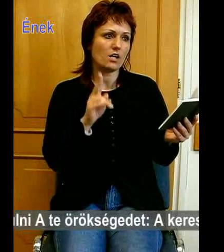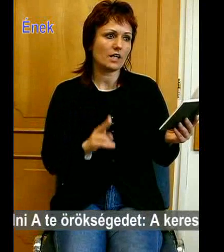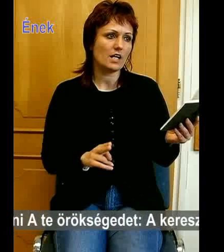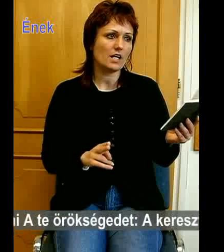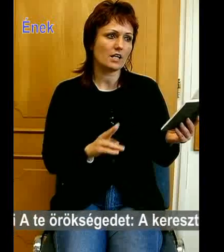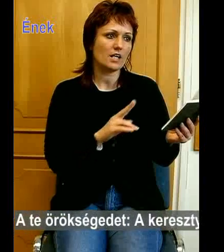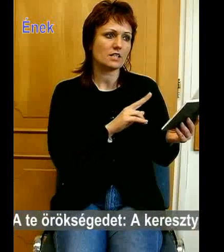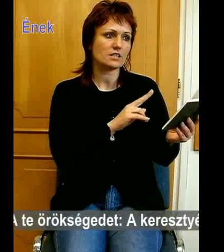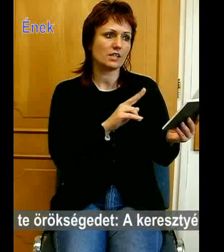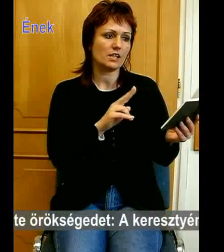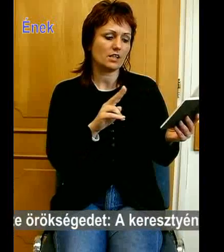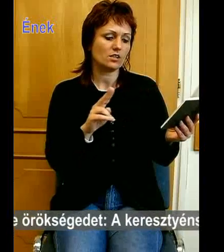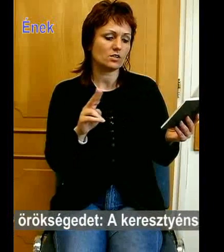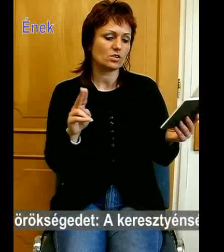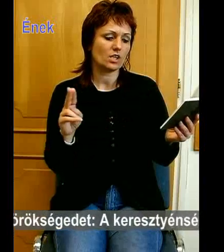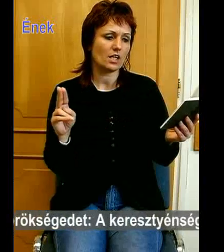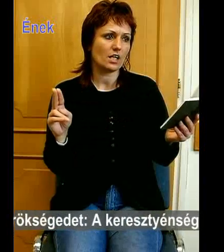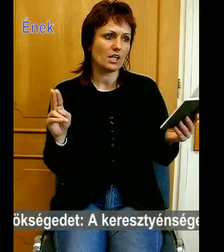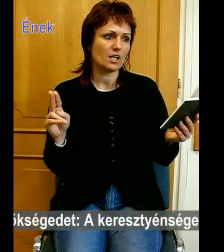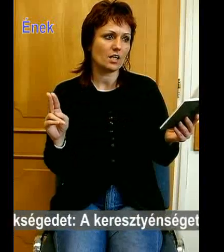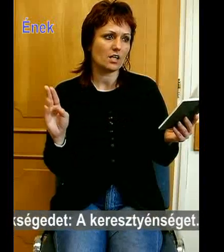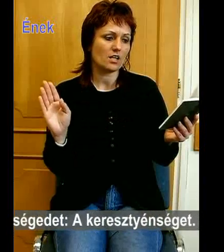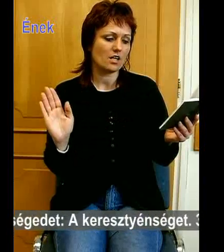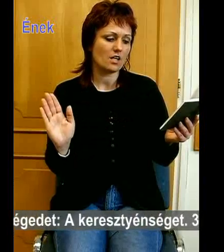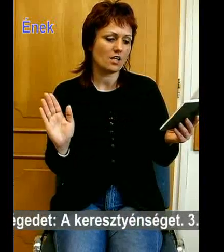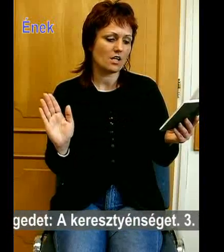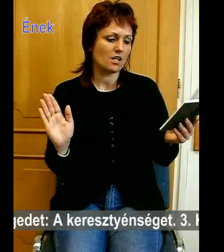keresztésére.